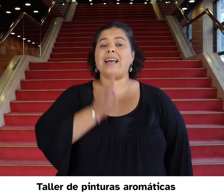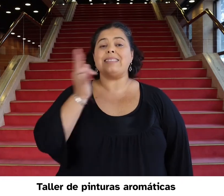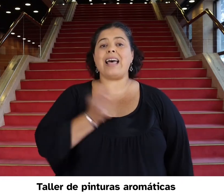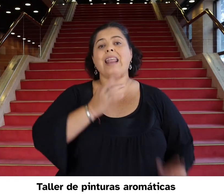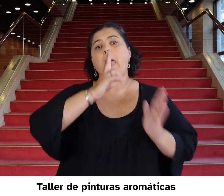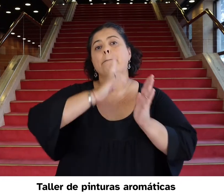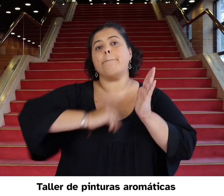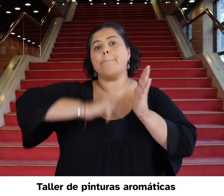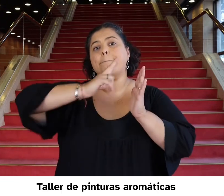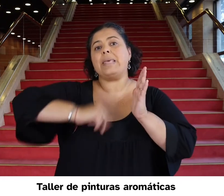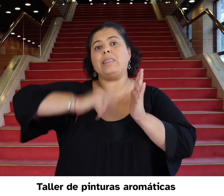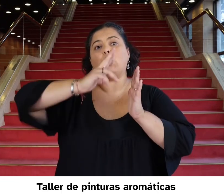Taller de pinturas aromáticas.